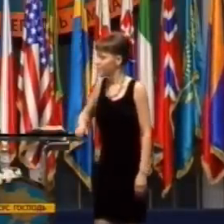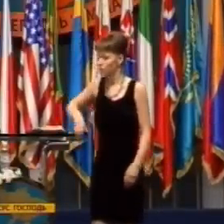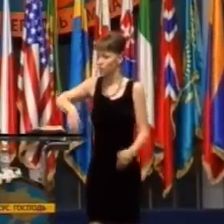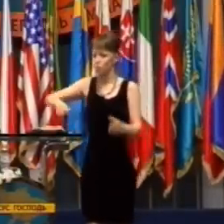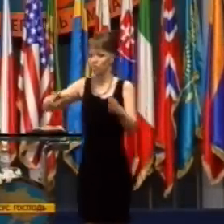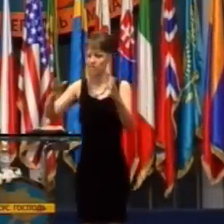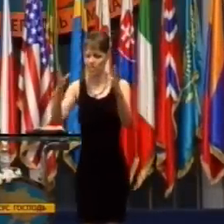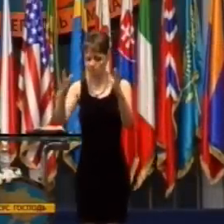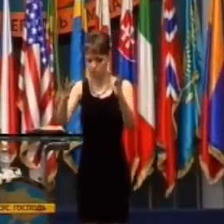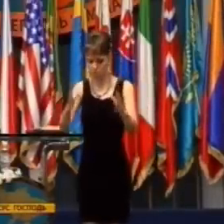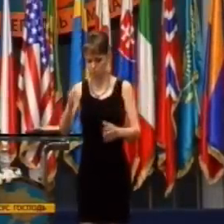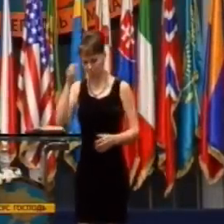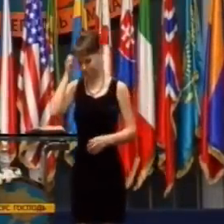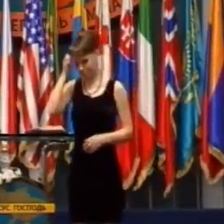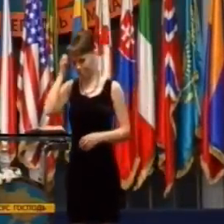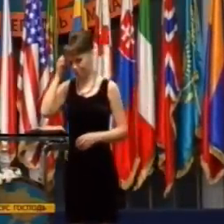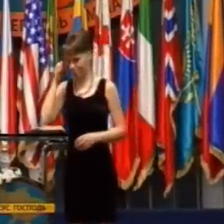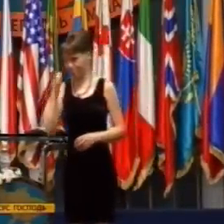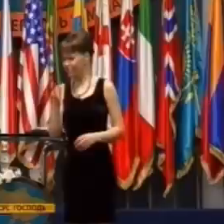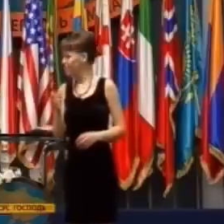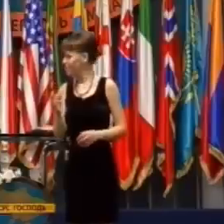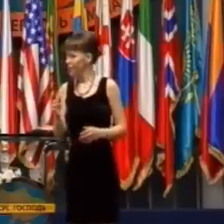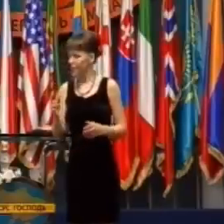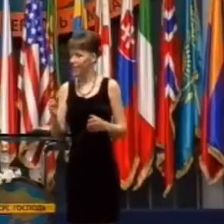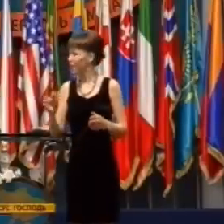Chcem, aby ste si urobili krabicu